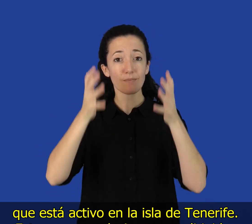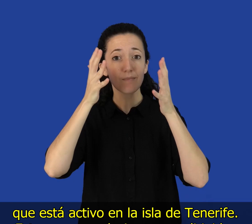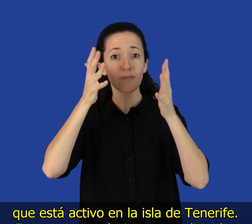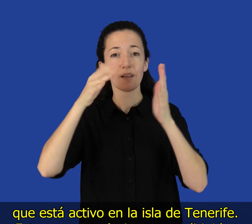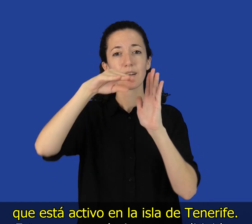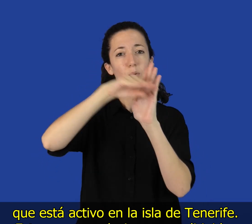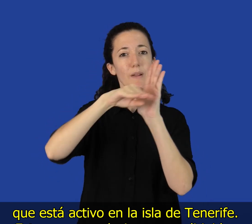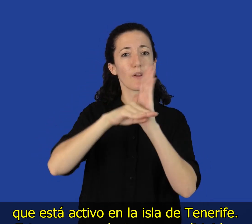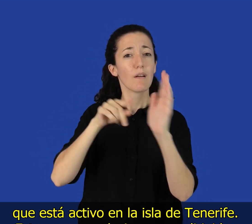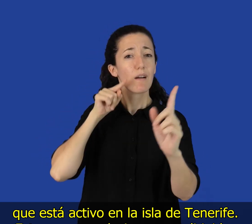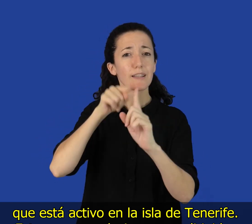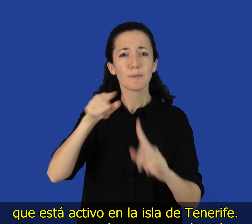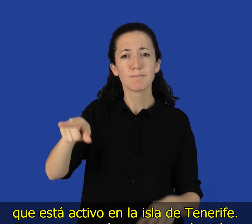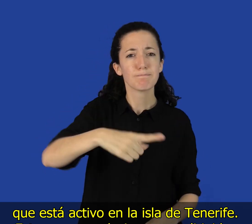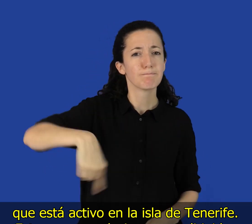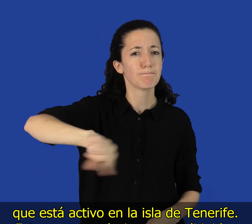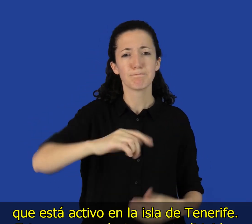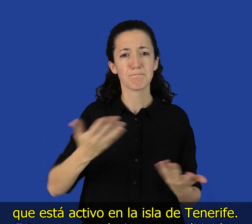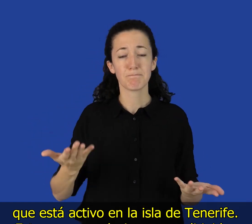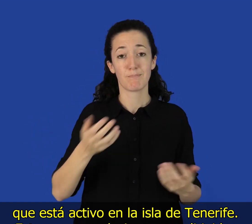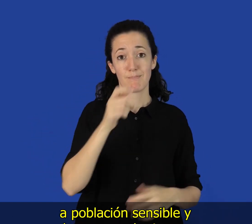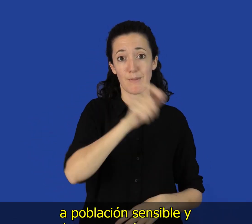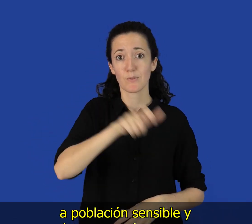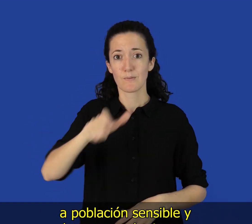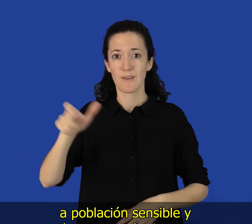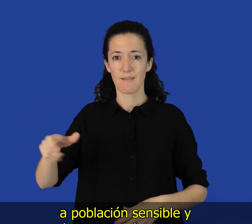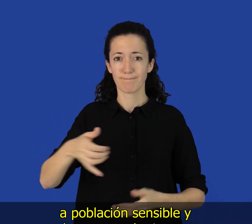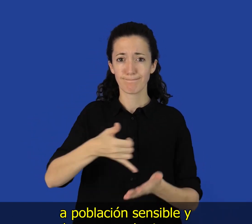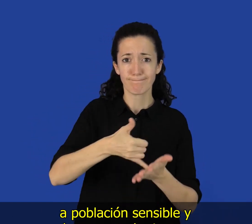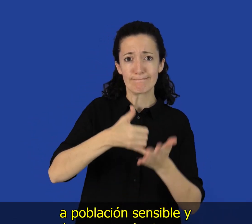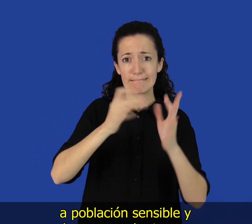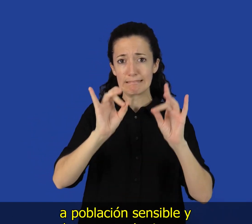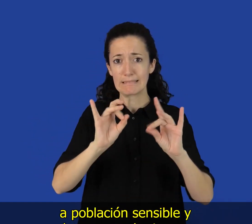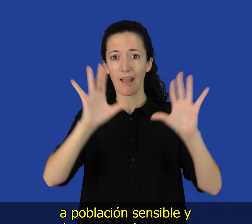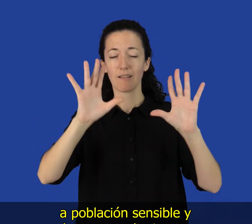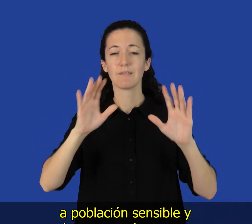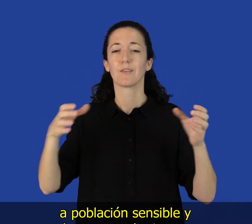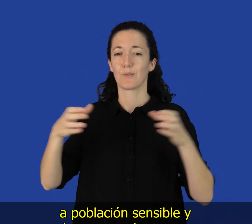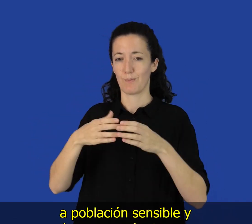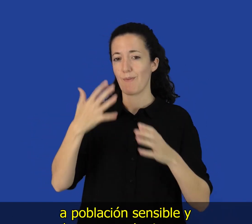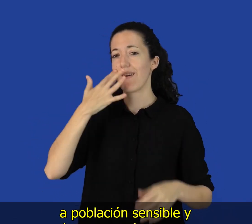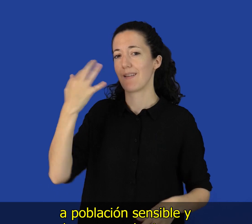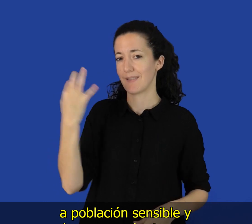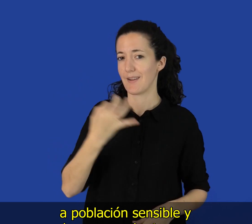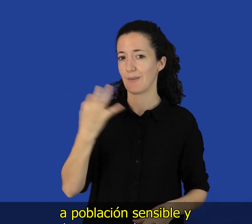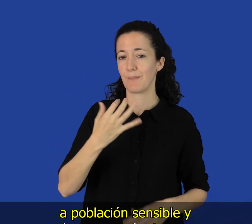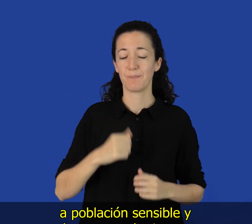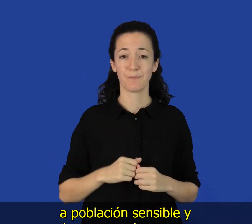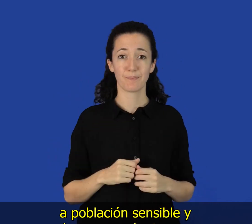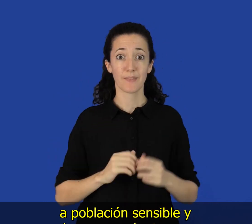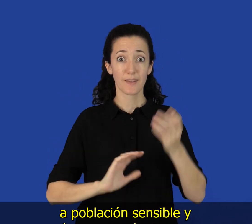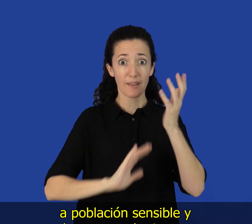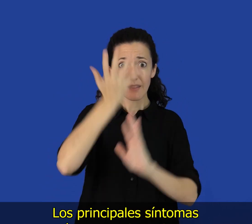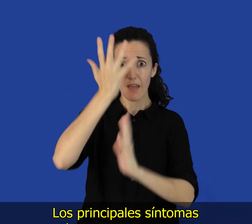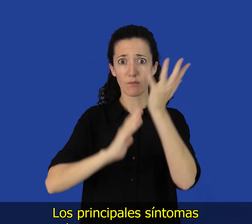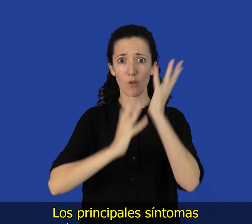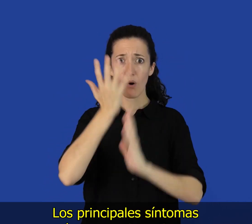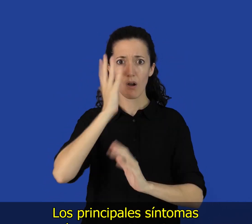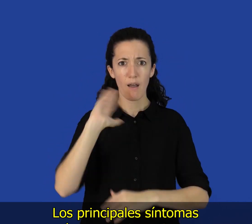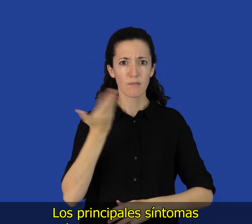Estas recomendaciones van dirigidas a población sensible y los grupos de riesgo. Los principales síntomas que